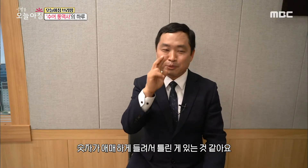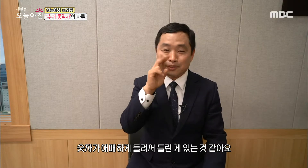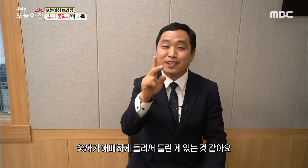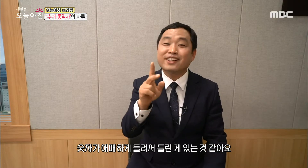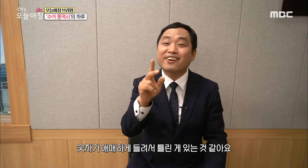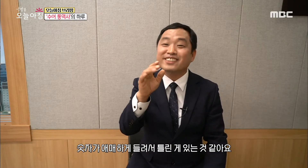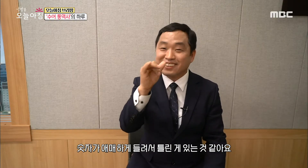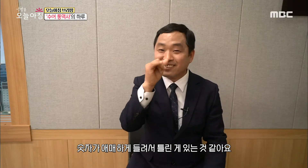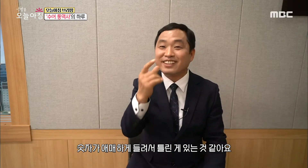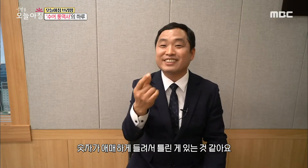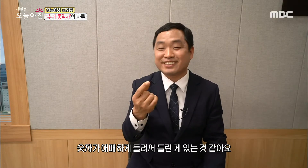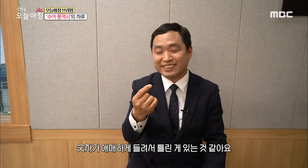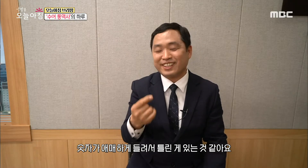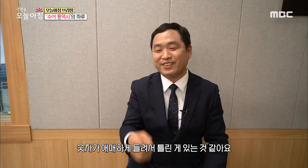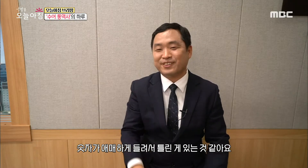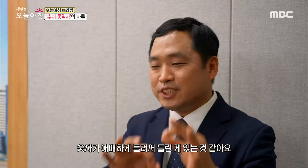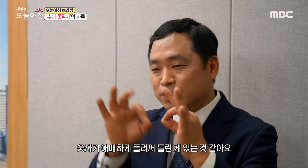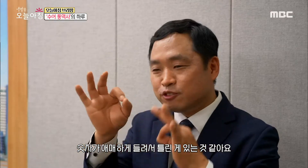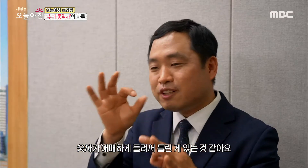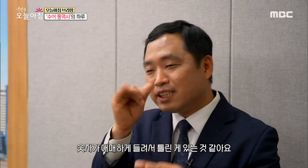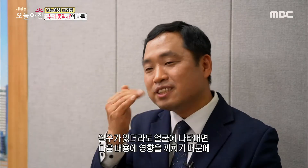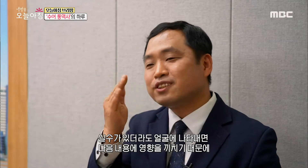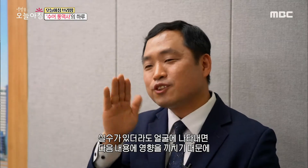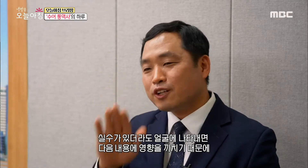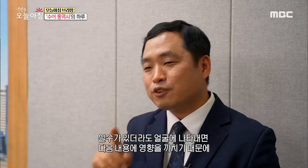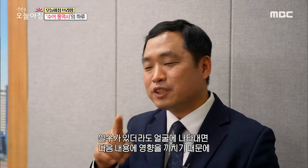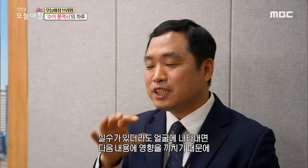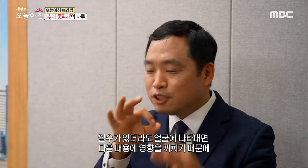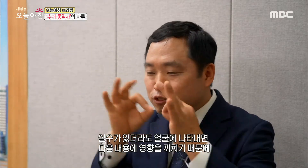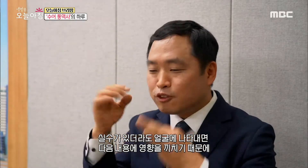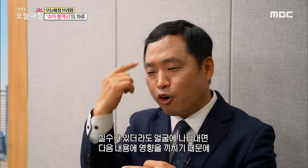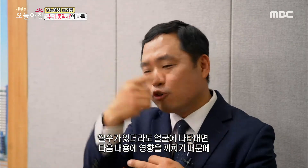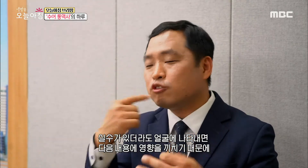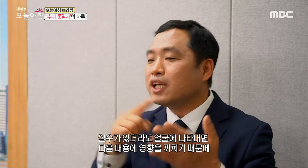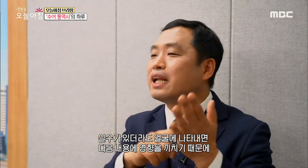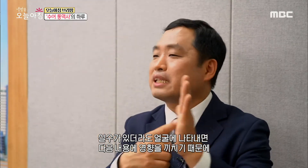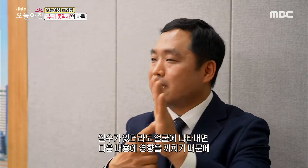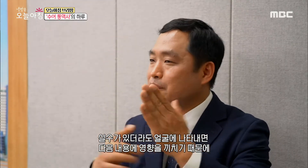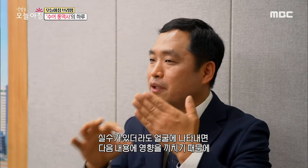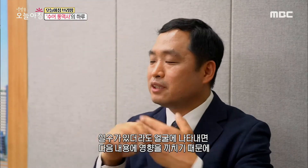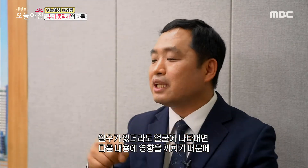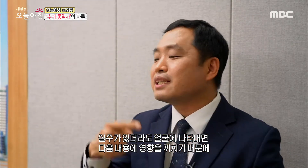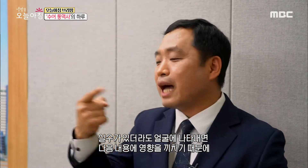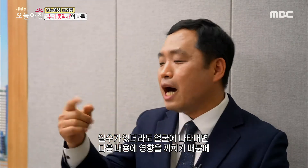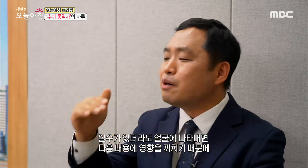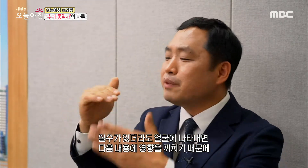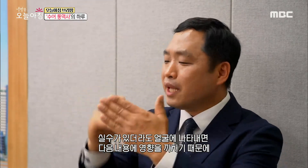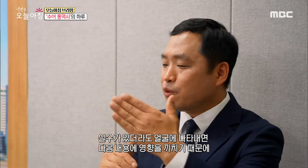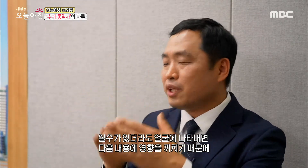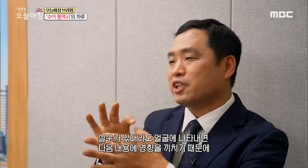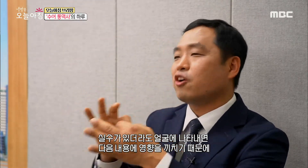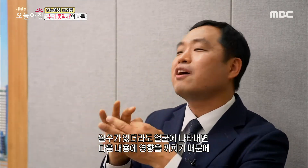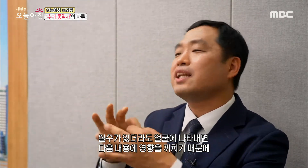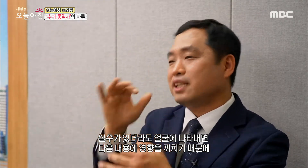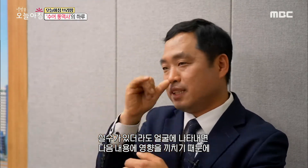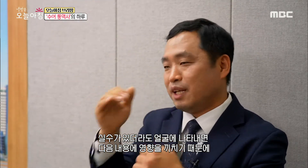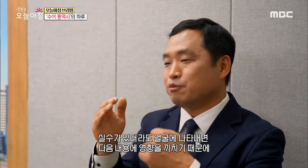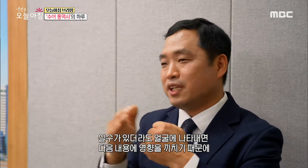틀리고 있는 것 같아요 실수가 있더라도 이 실수를 얼굴에 나타내면 다음 내용에 연관이 있기 때문에